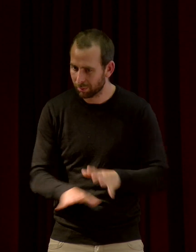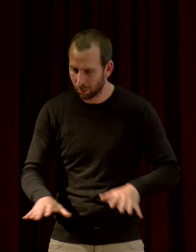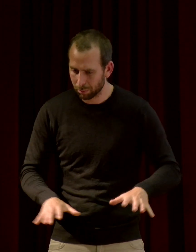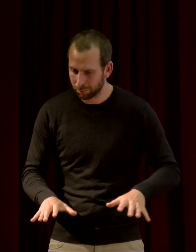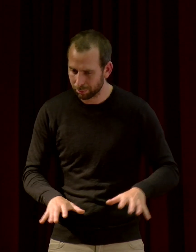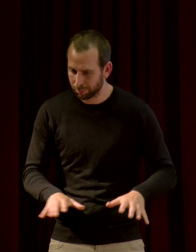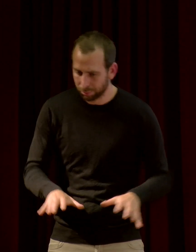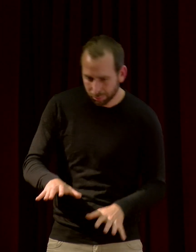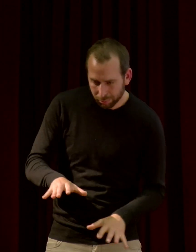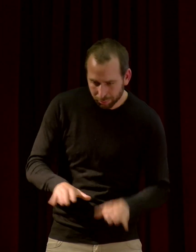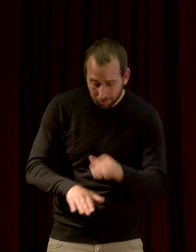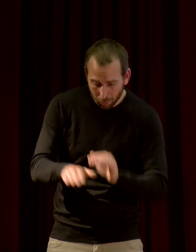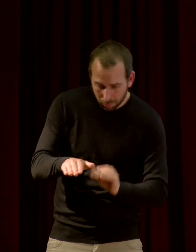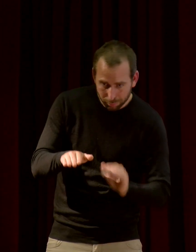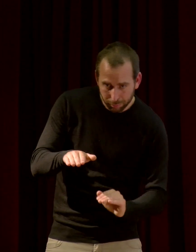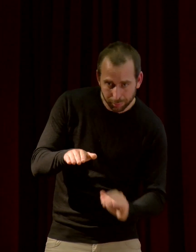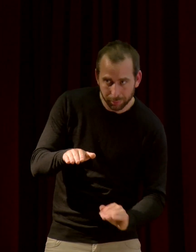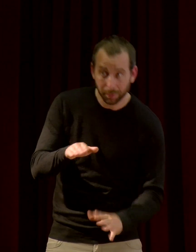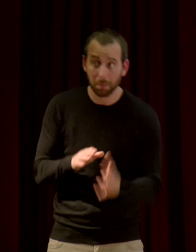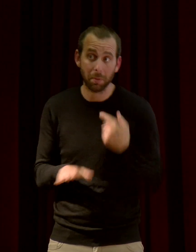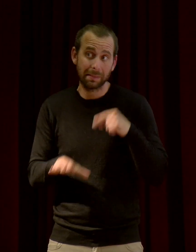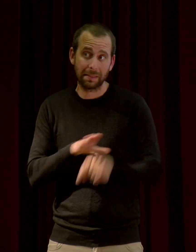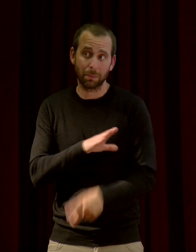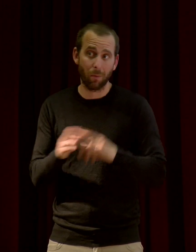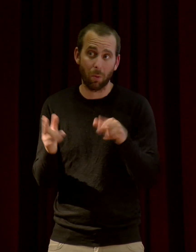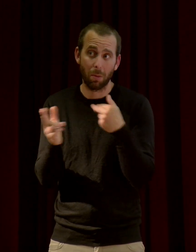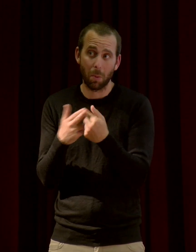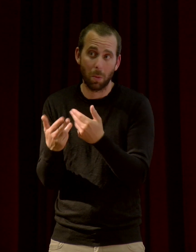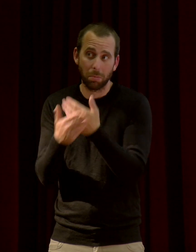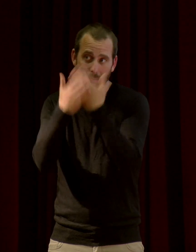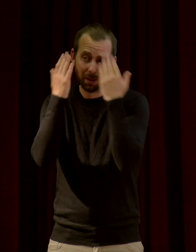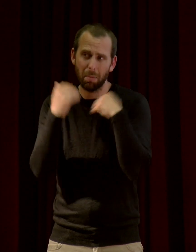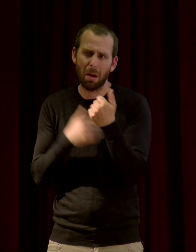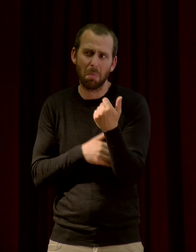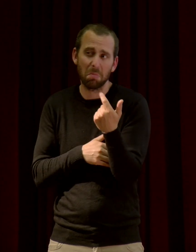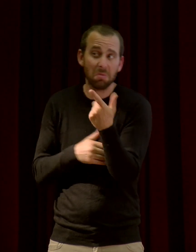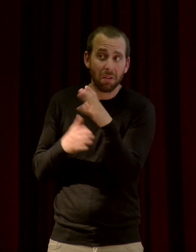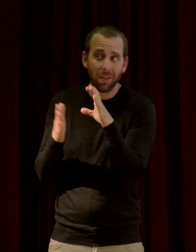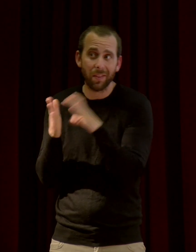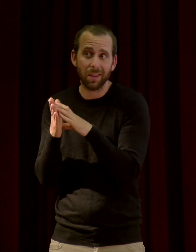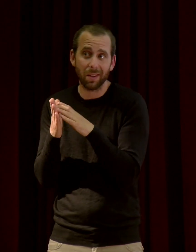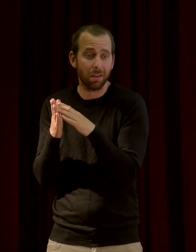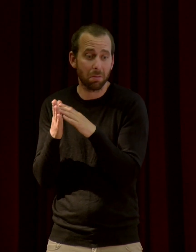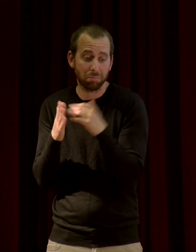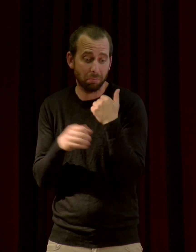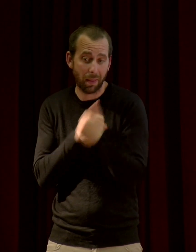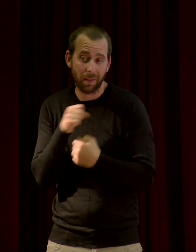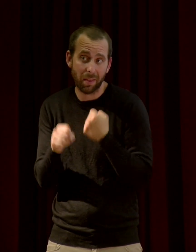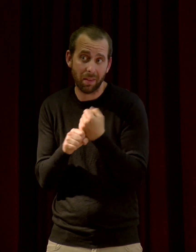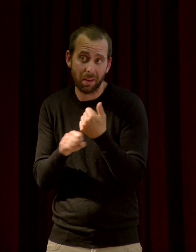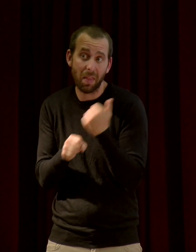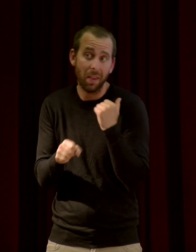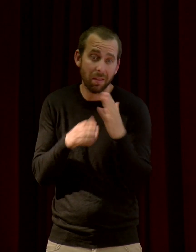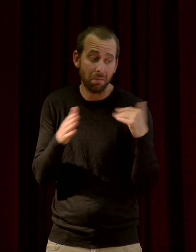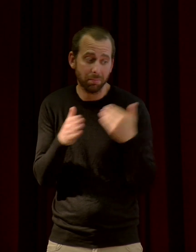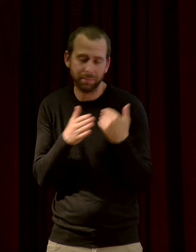de toute la faune du sol. Alors, je ne pas vous répondre beaucoup plus que ça. Il y a juste deux, trois articles qui sont sortis cette année, voire l'an dernier. Donc, on en est